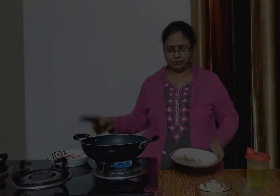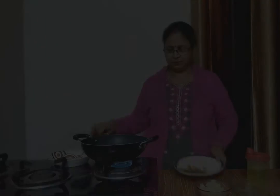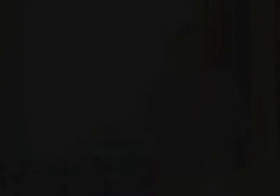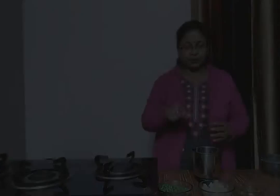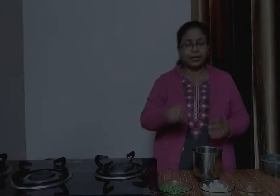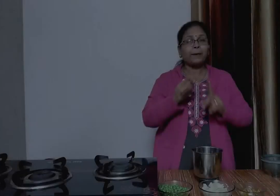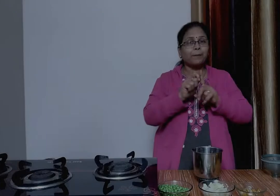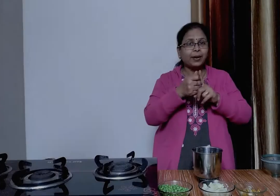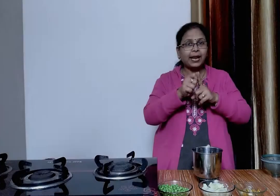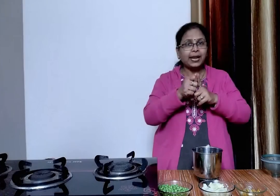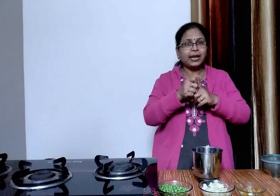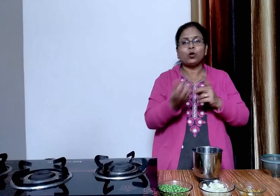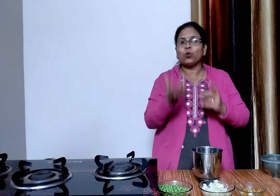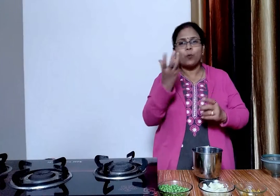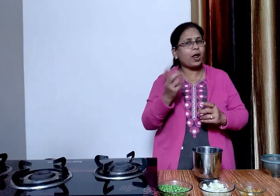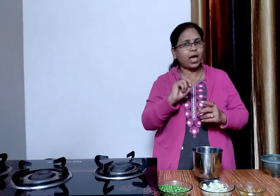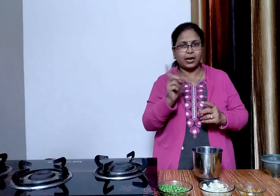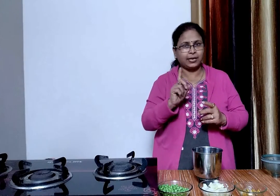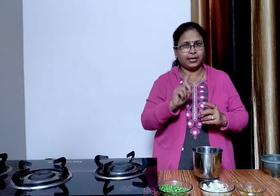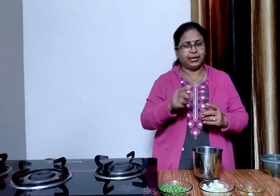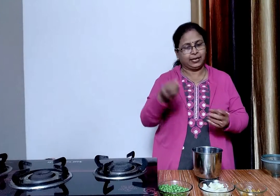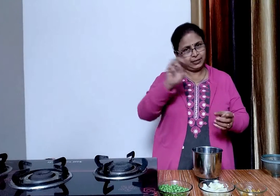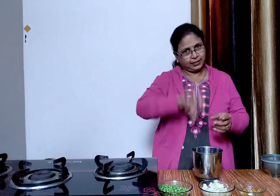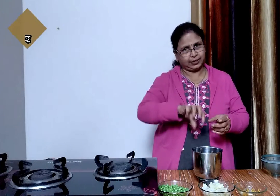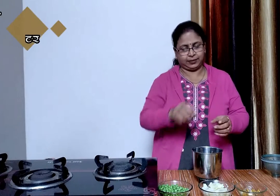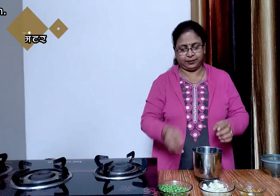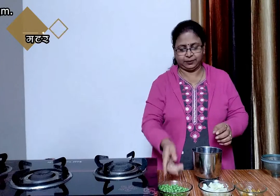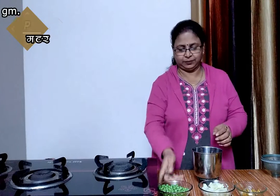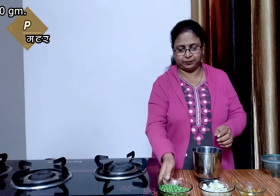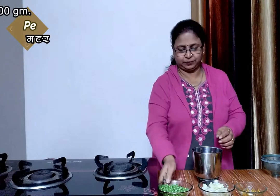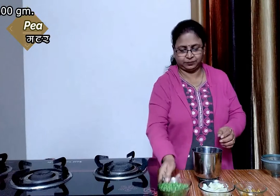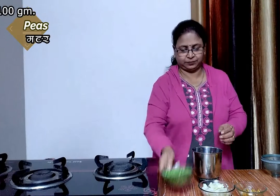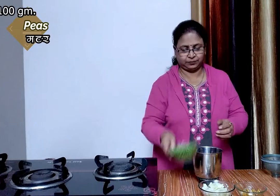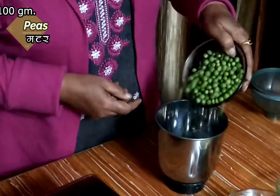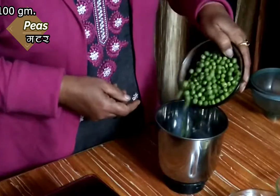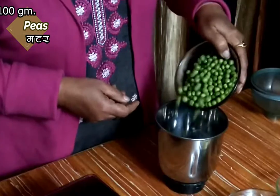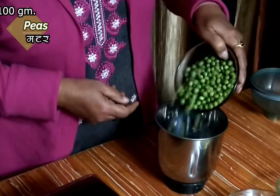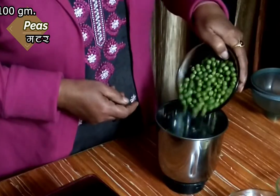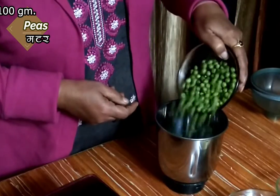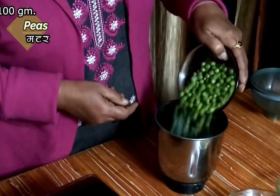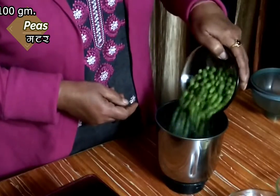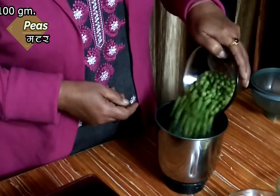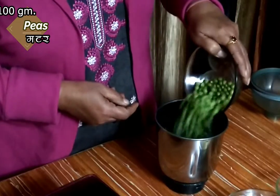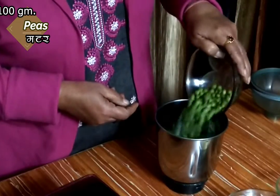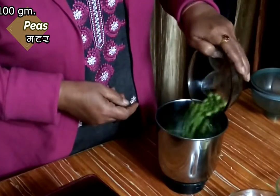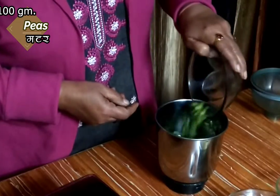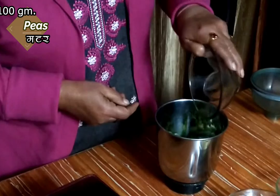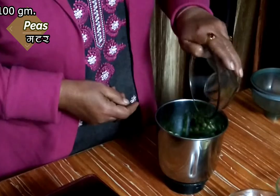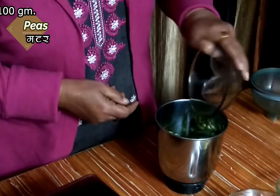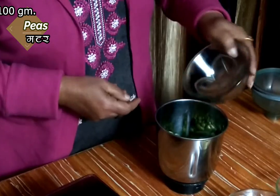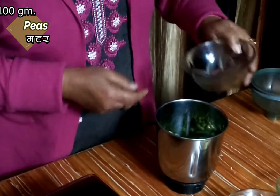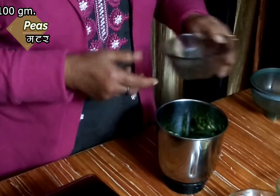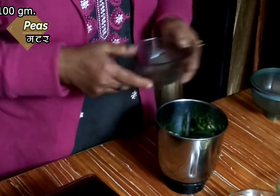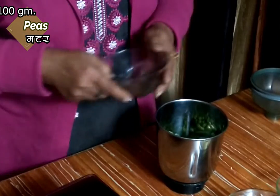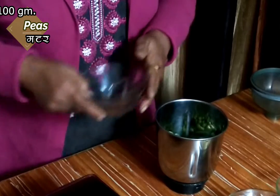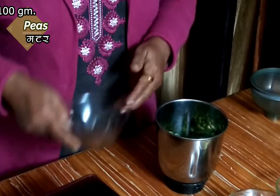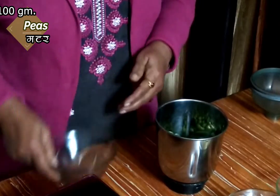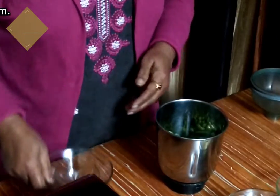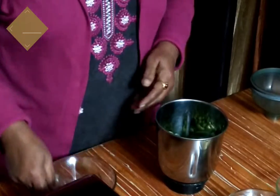अब हम करीब 100 ग्राम मटर लेंगे दियान रहें यहाँ पर हम कच्ची मटर लेंगे मटर को मिक्सी बावल में डालेंगे